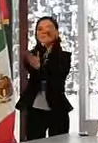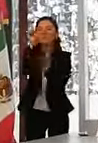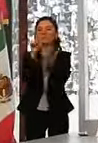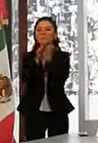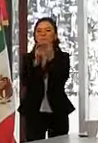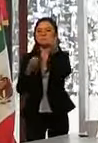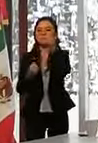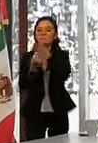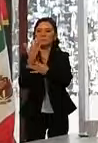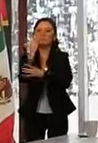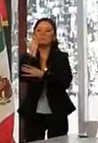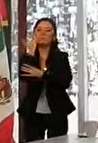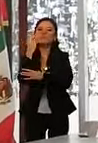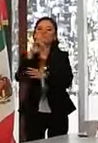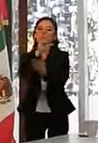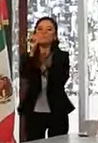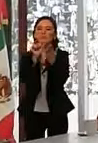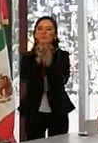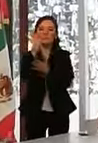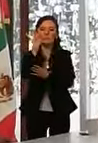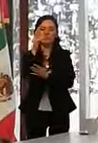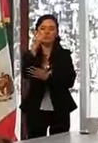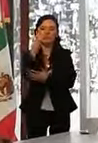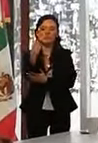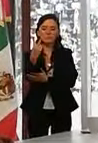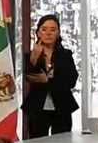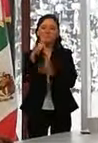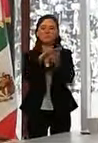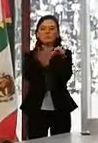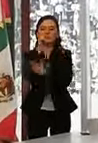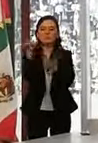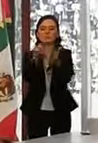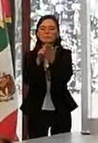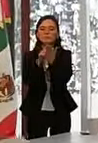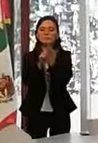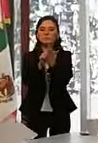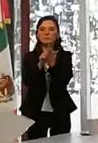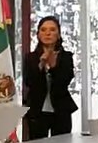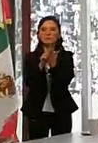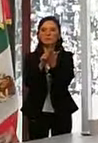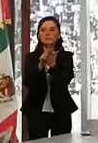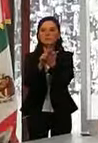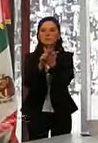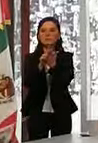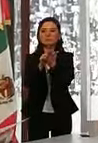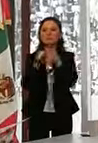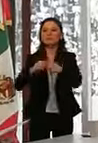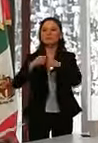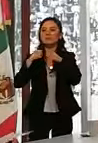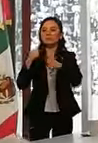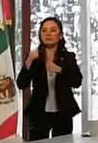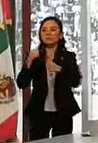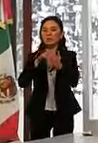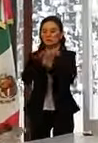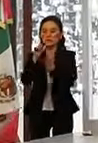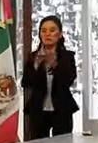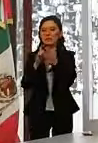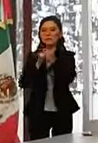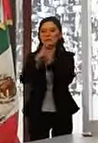artículo 42 de la Ley Orgánica del Poder Legislativo del Estado de Querétaro y, toda